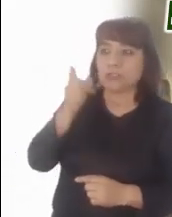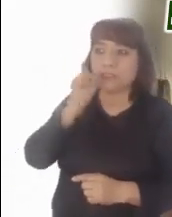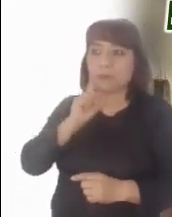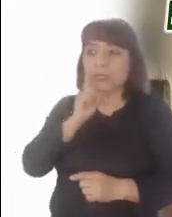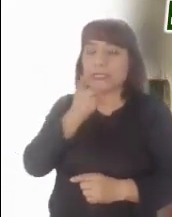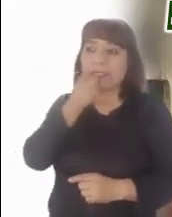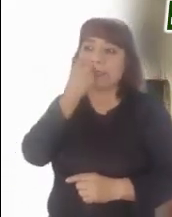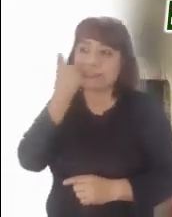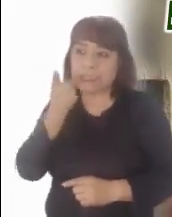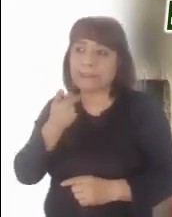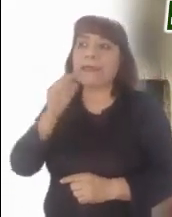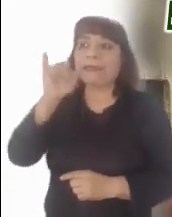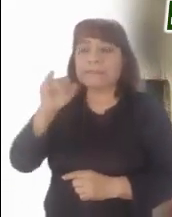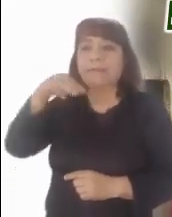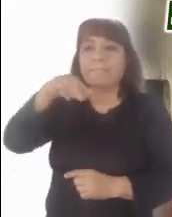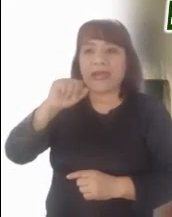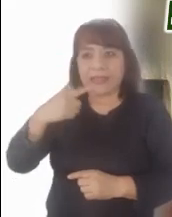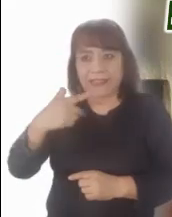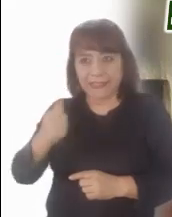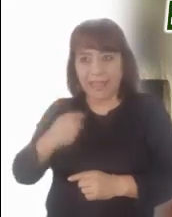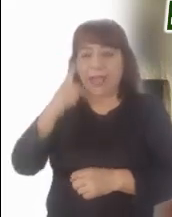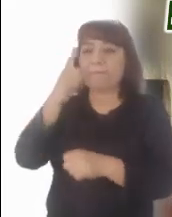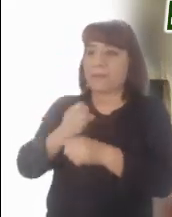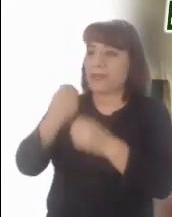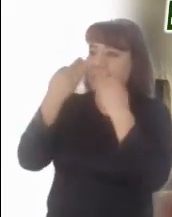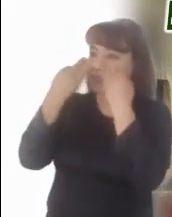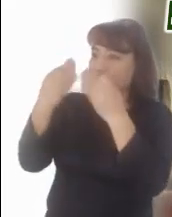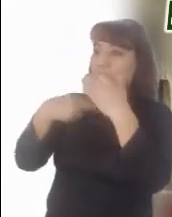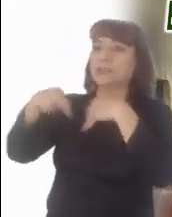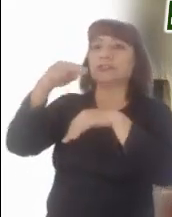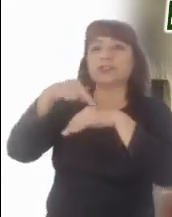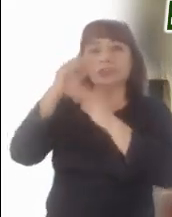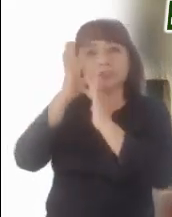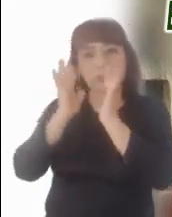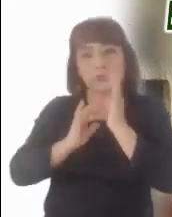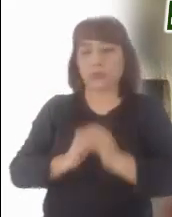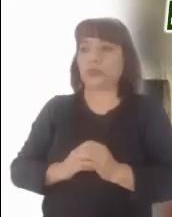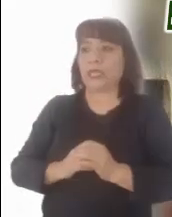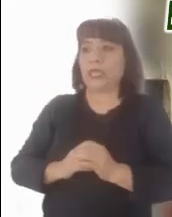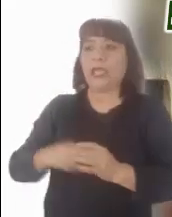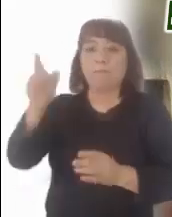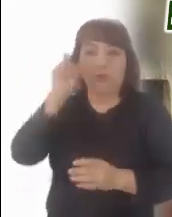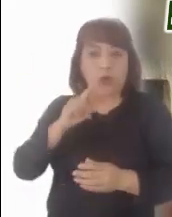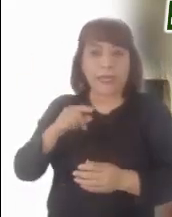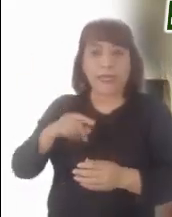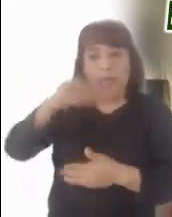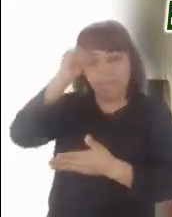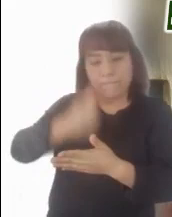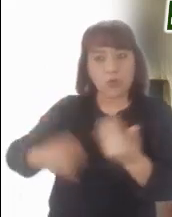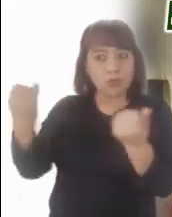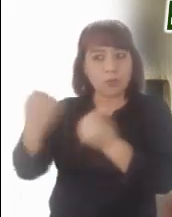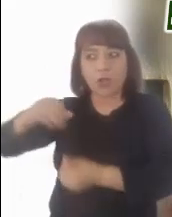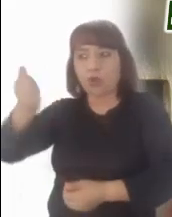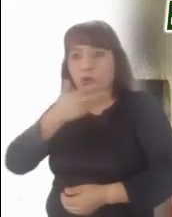especialmente femeninas, reclamando, La primer testigo de la resurrección del Señor. La que fue apóstol de los